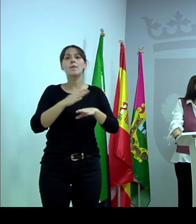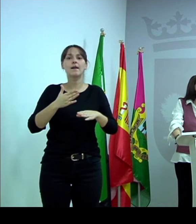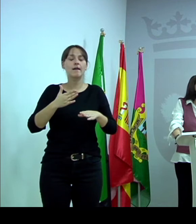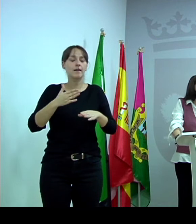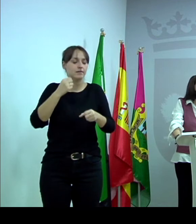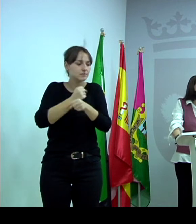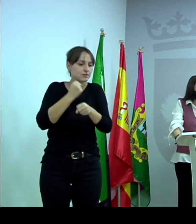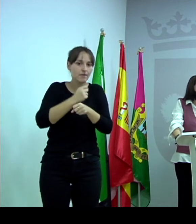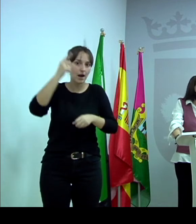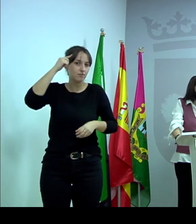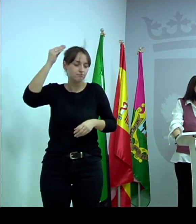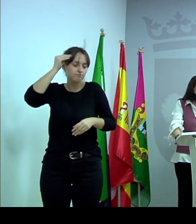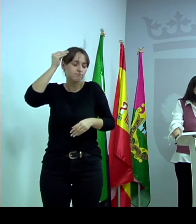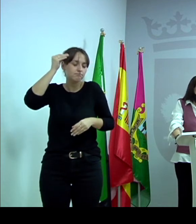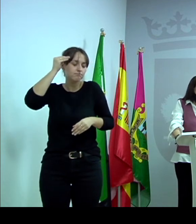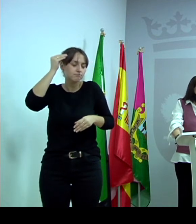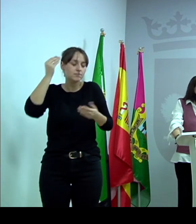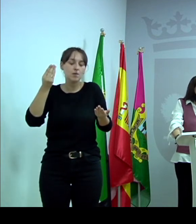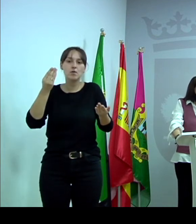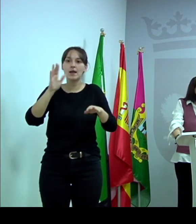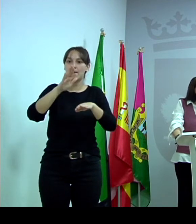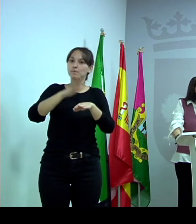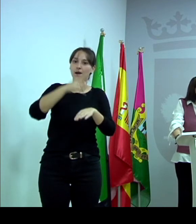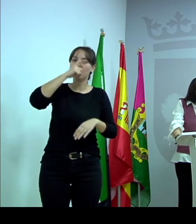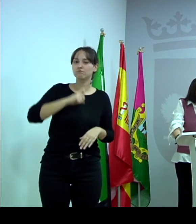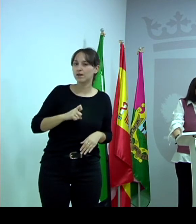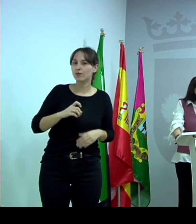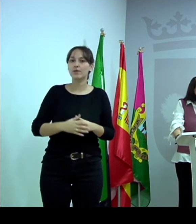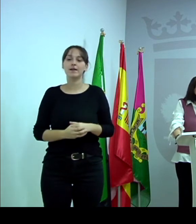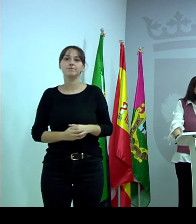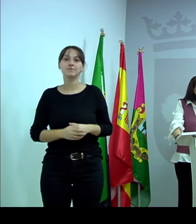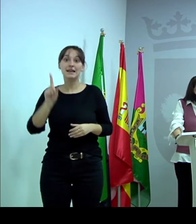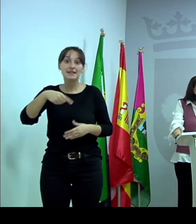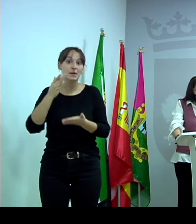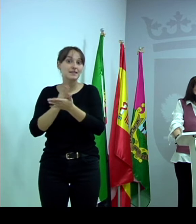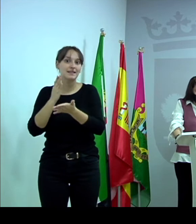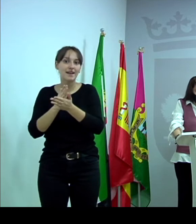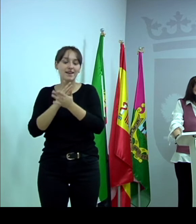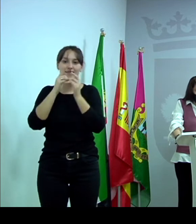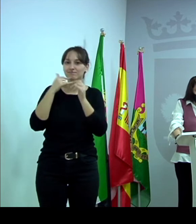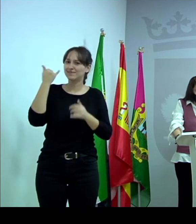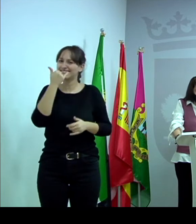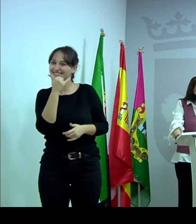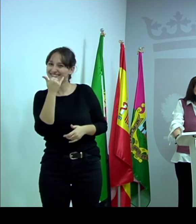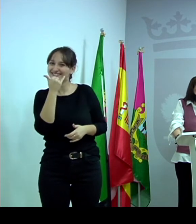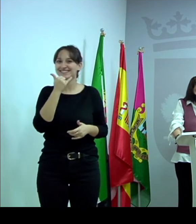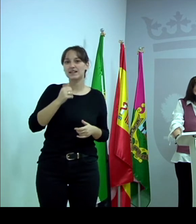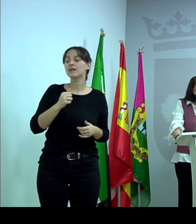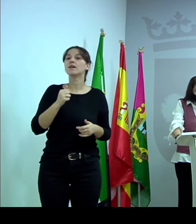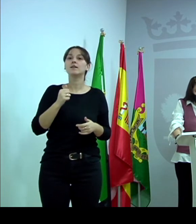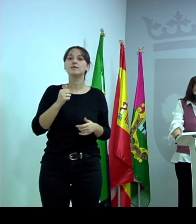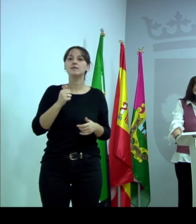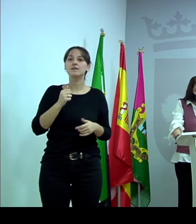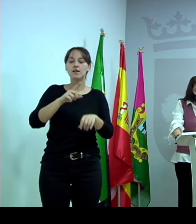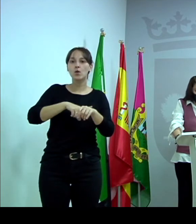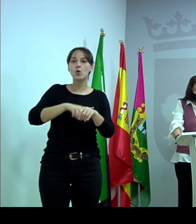memoria y las tengan presentes. Habrá taller de risoterapia también, horario de tarde, seis y media a